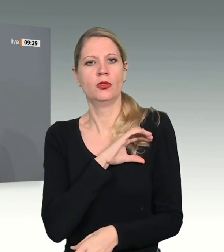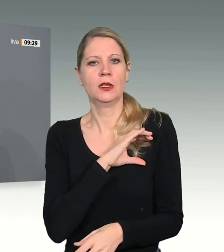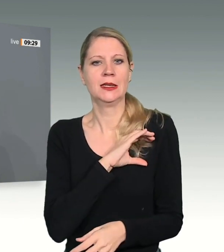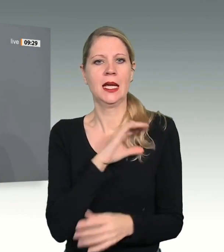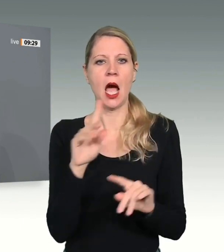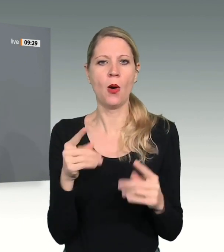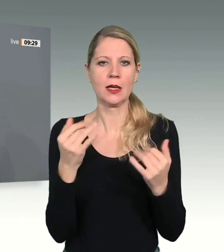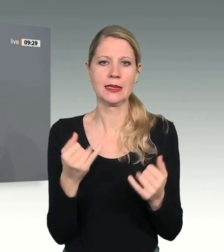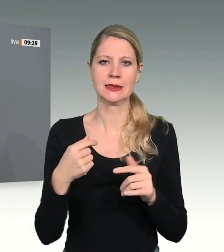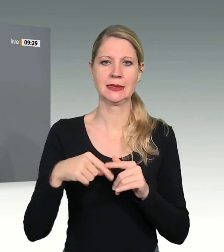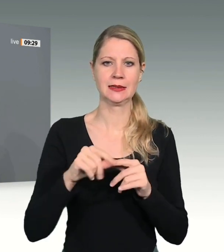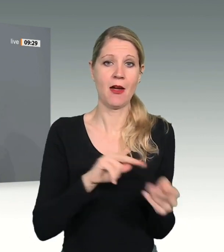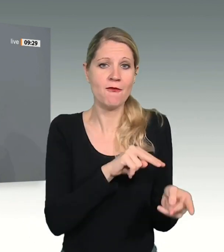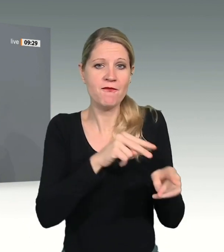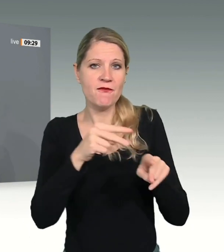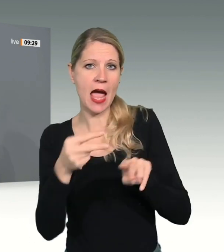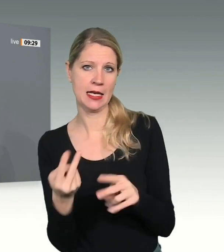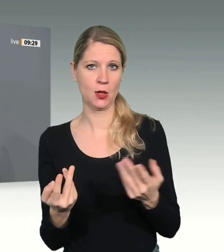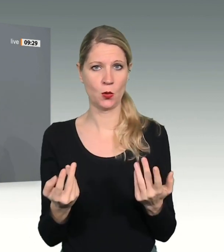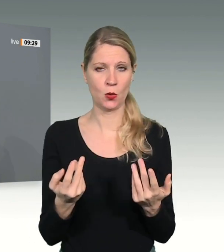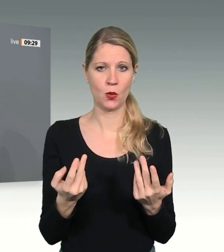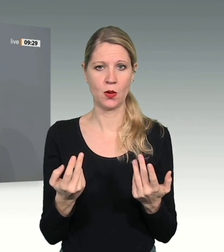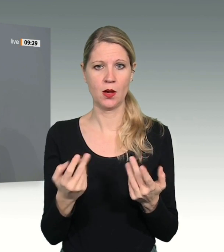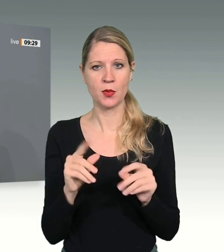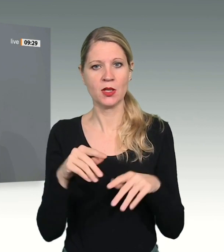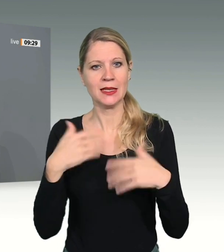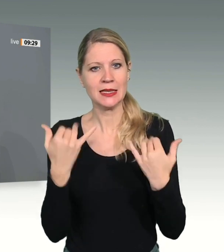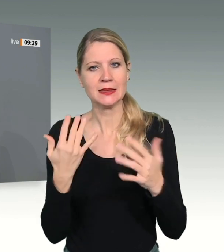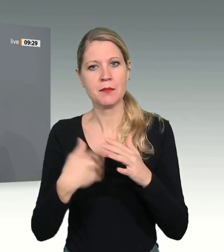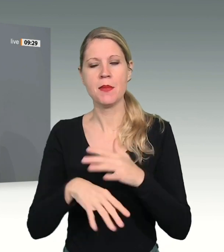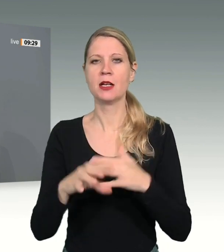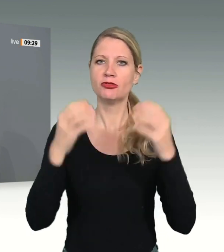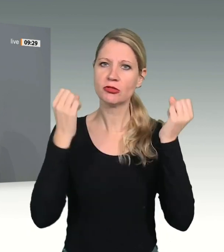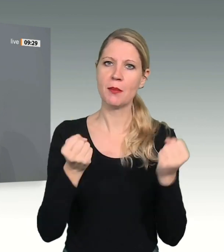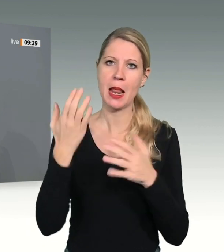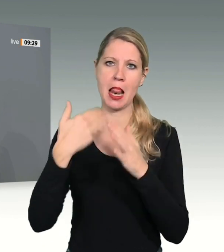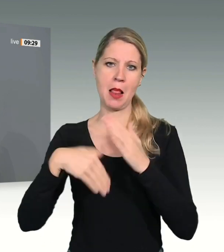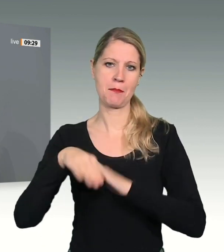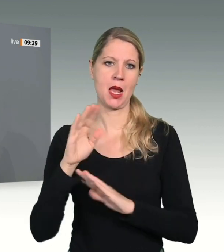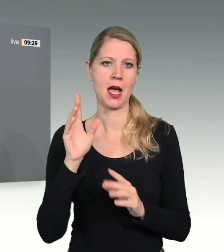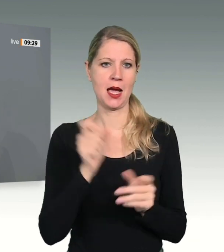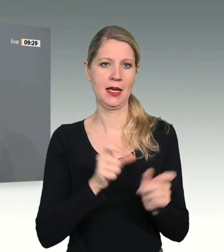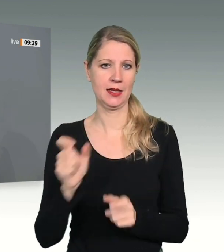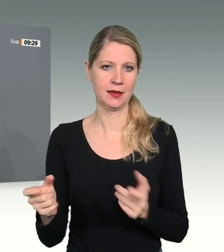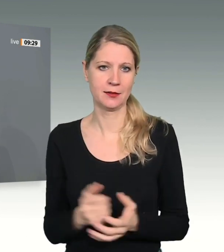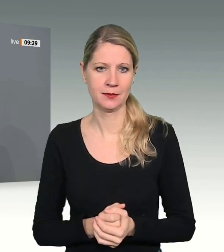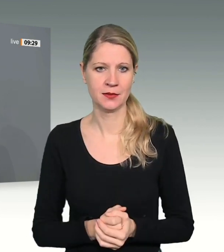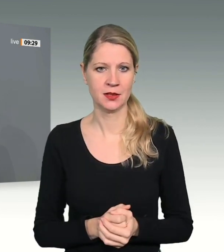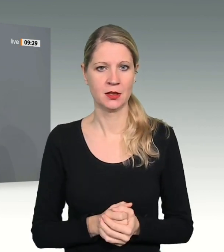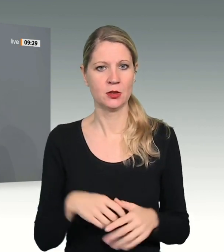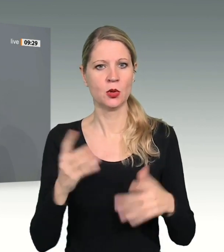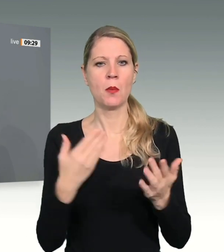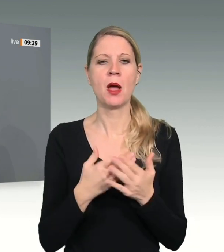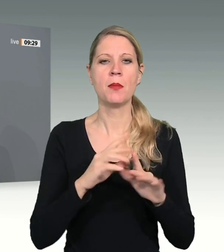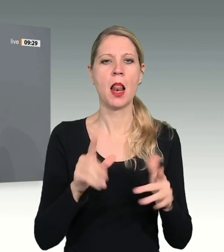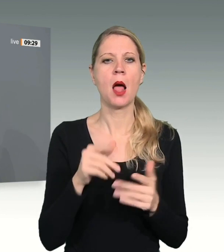die im Prozess von Try and Error doch immer wieder den Weg zu neuen Lösungen findet. Deshalb sind